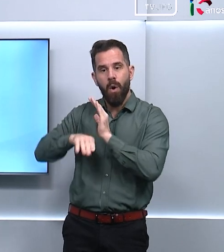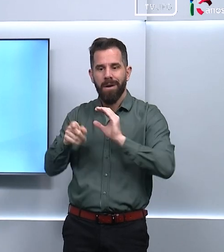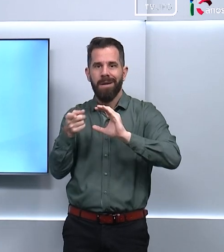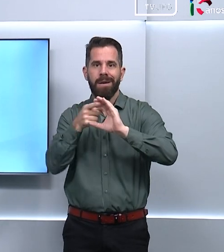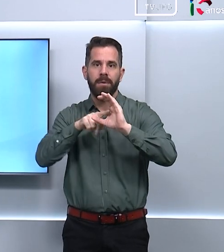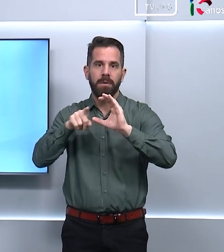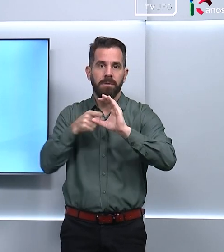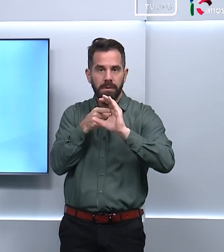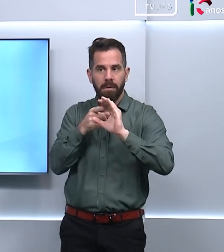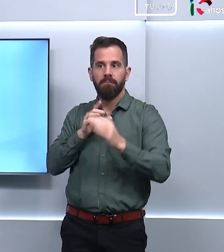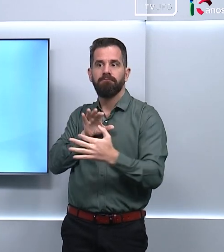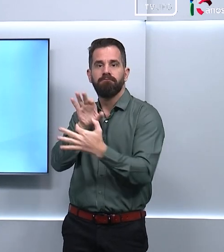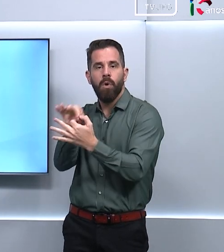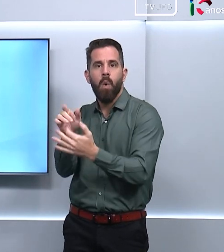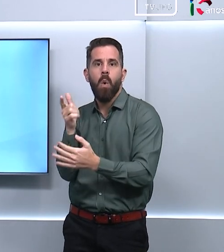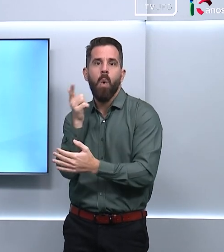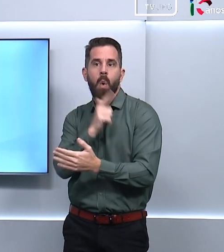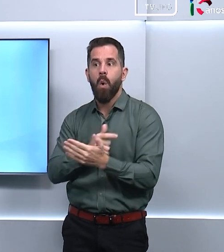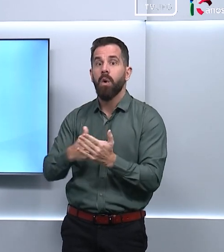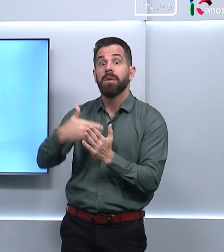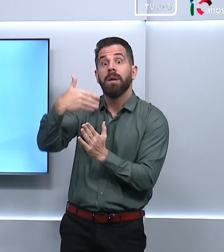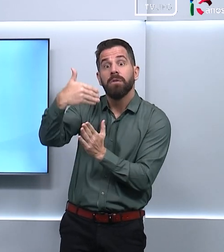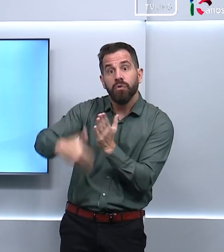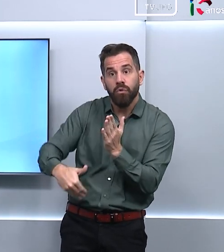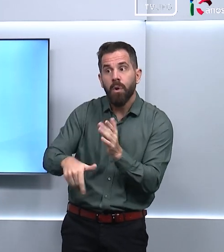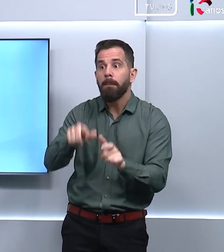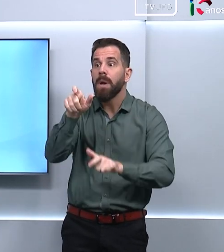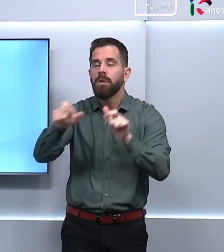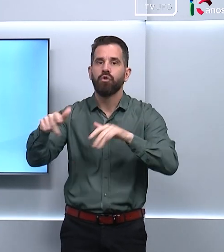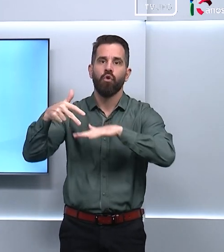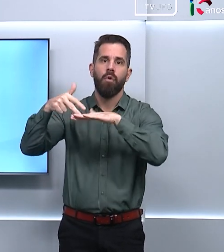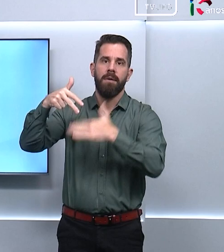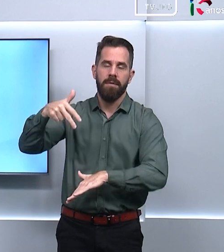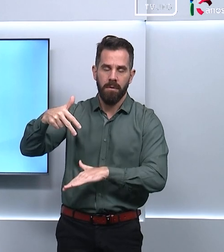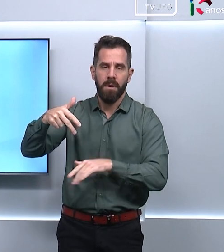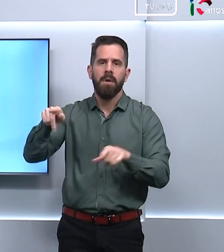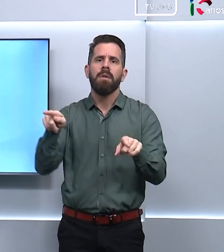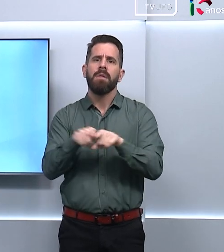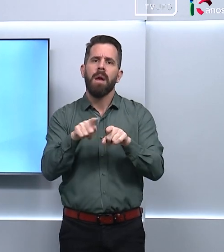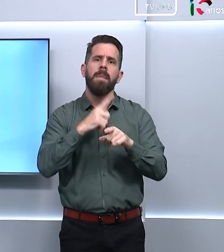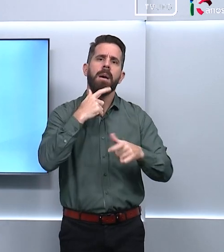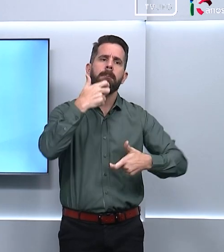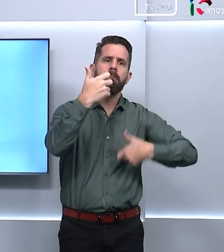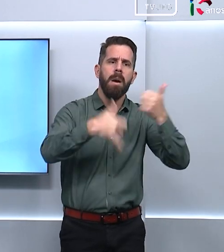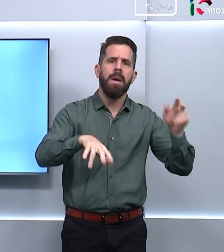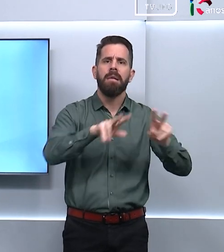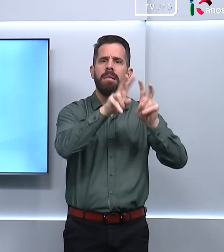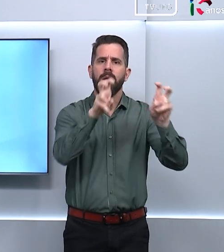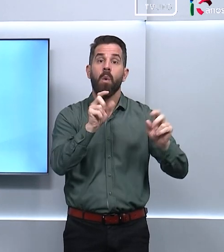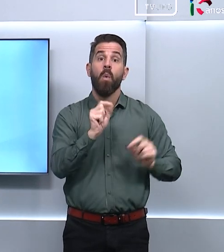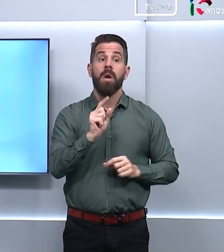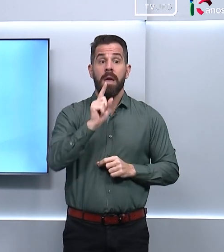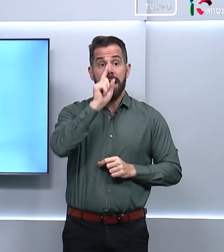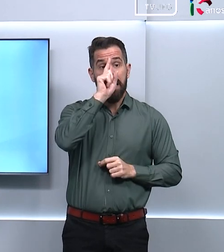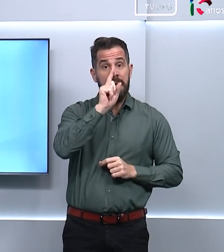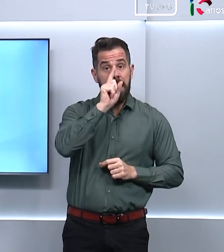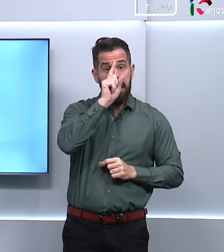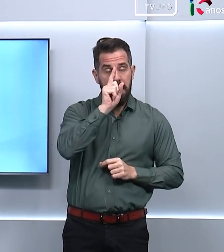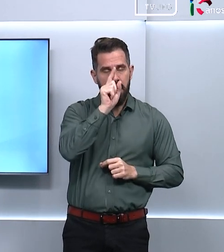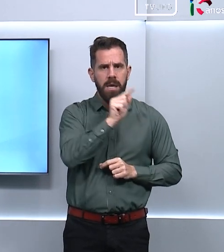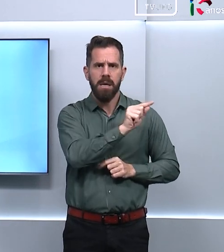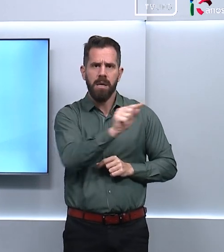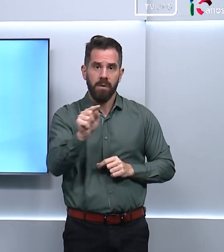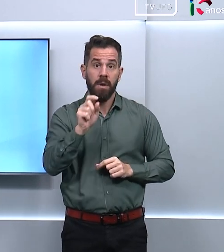isenção de tarifa para pessoas em situação de vulnerabilidade. Nós também vamos falar sobre os riscos de mergulhar